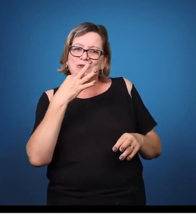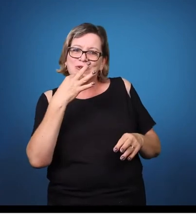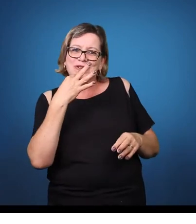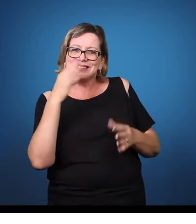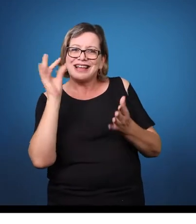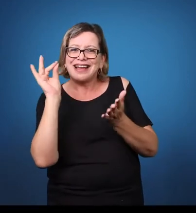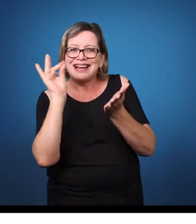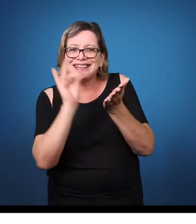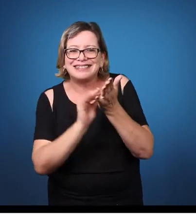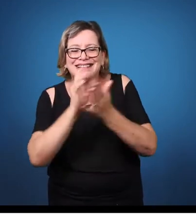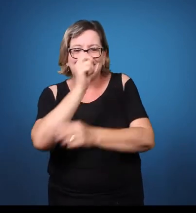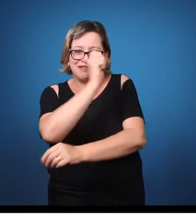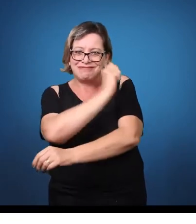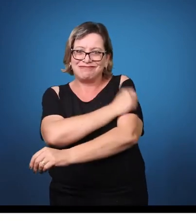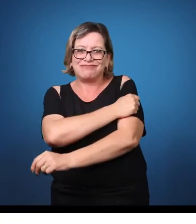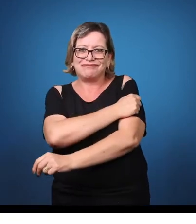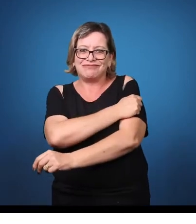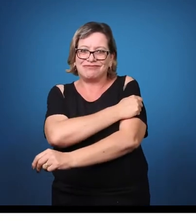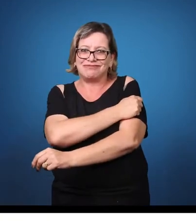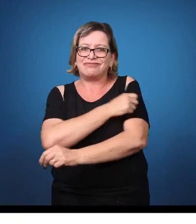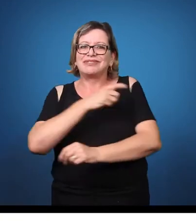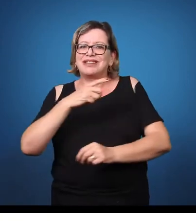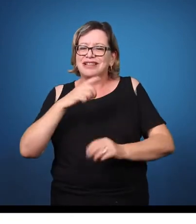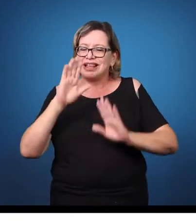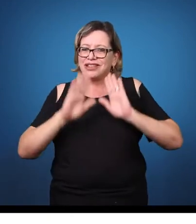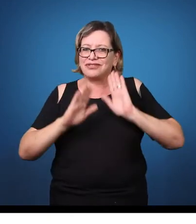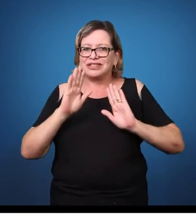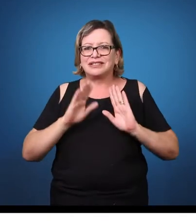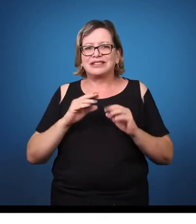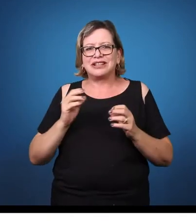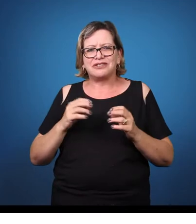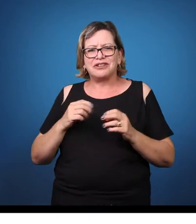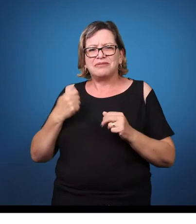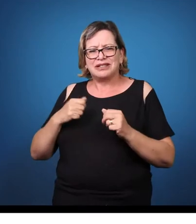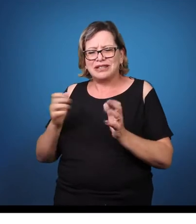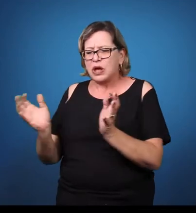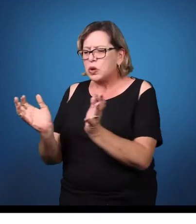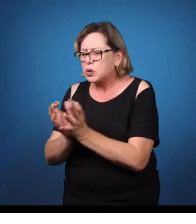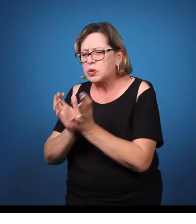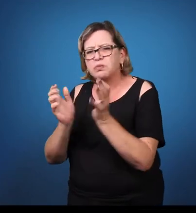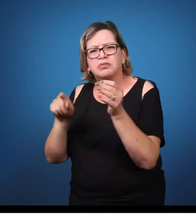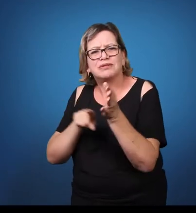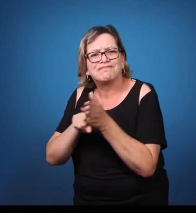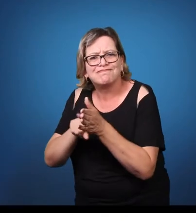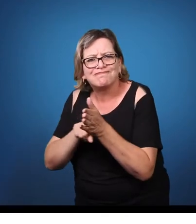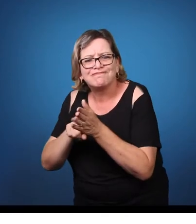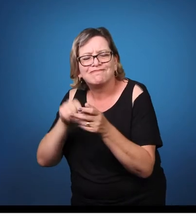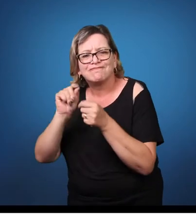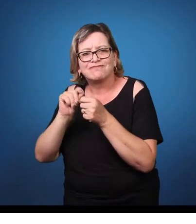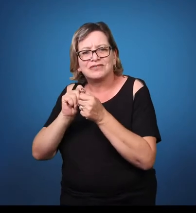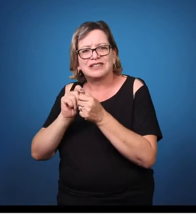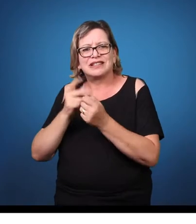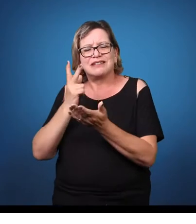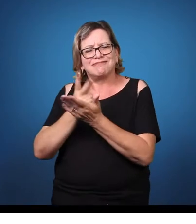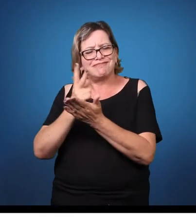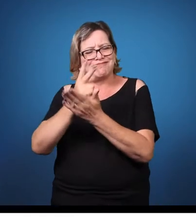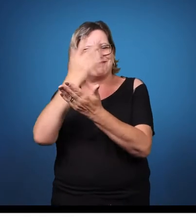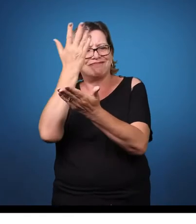suporte muito importante também nesse processo. Então, é basicamente isso. É buscar esse conhecimento,